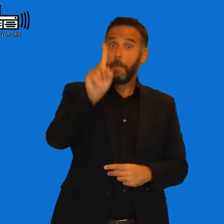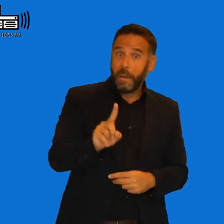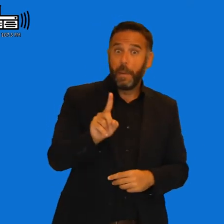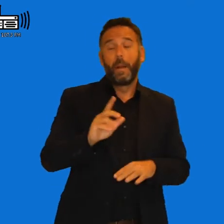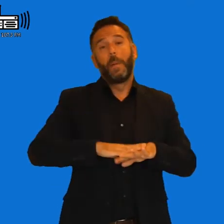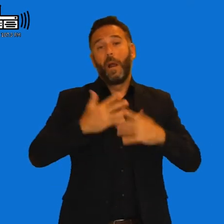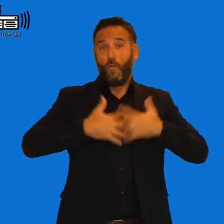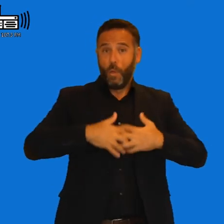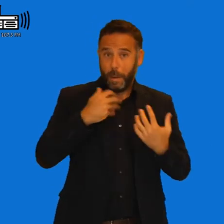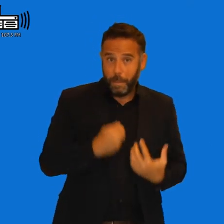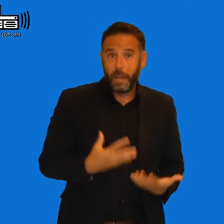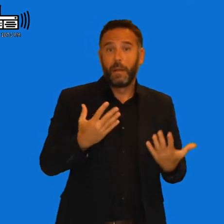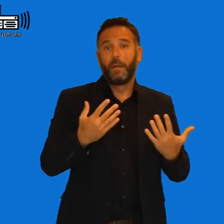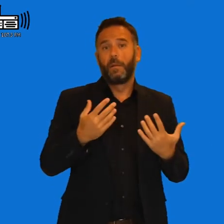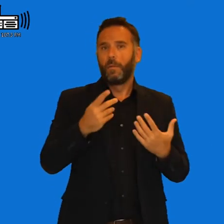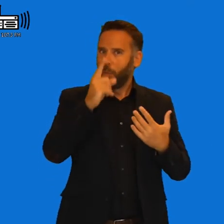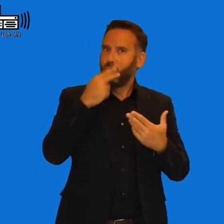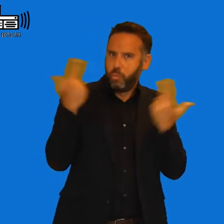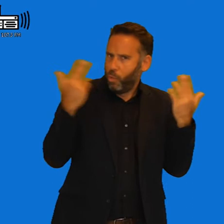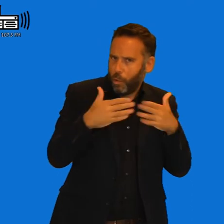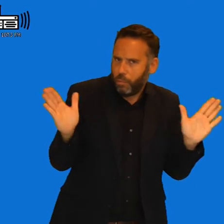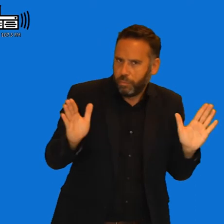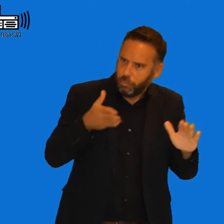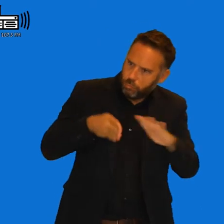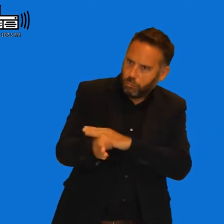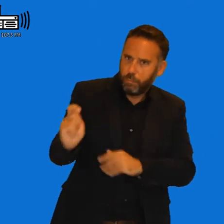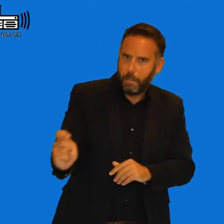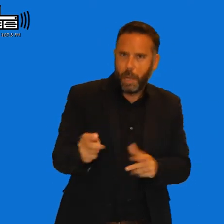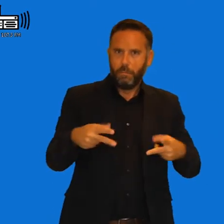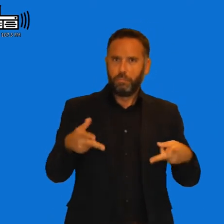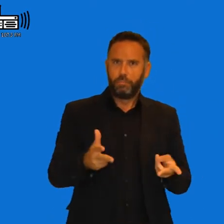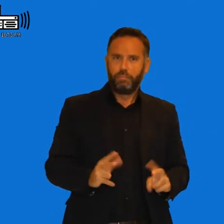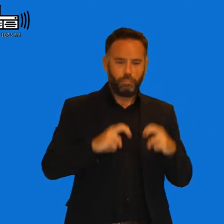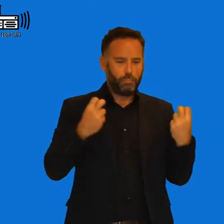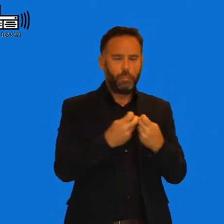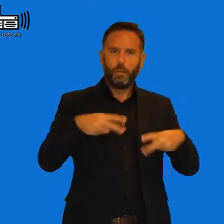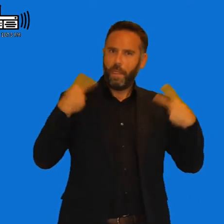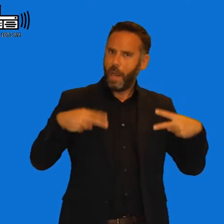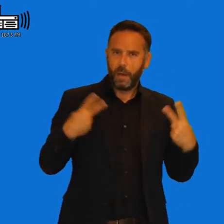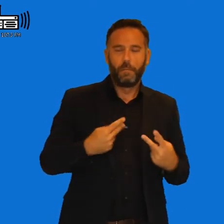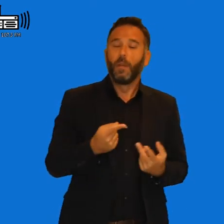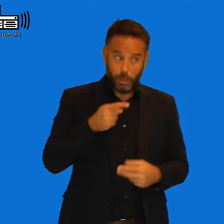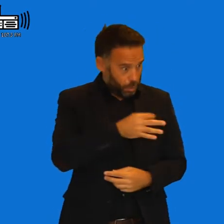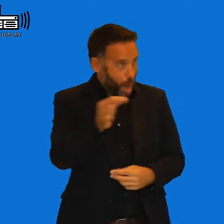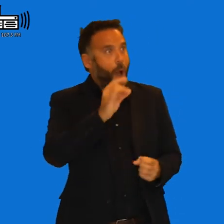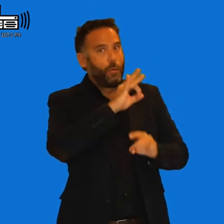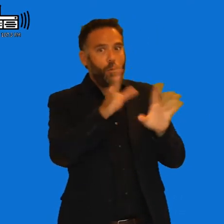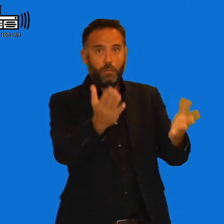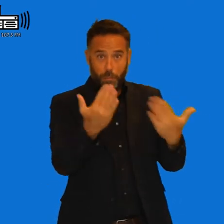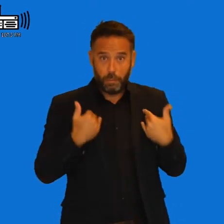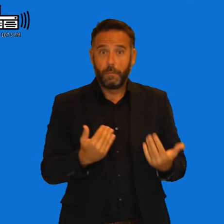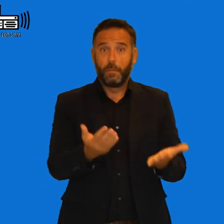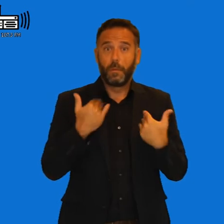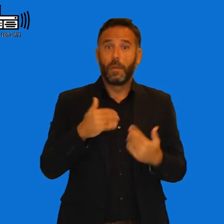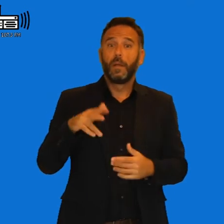funcione y porque imagino que está abierta a todo el que quiera asistir. Por supuesto, a todo el que quiera asistir, allí en el Hilton